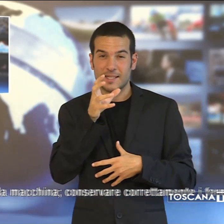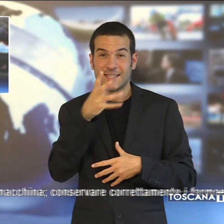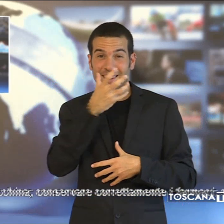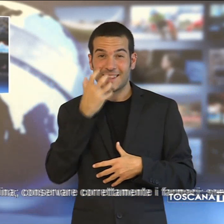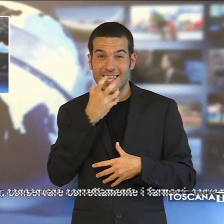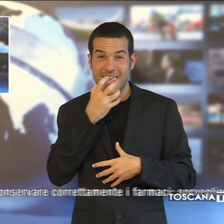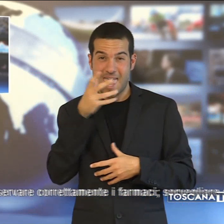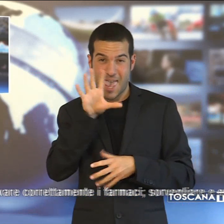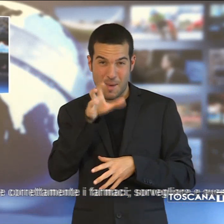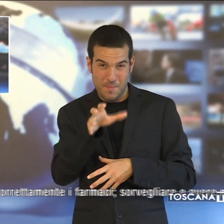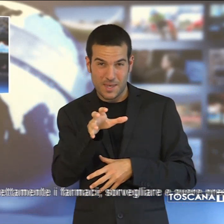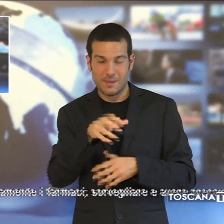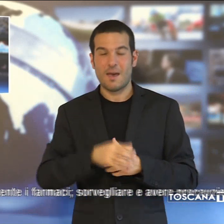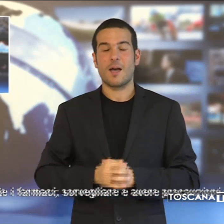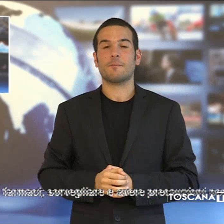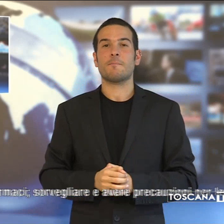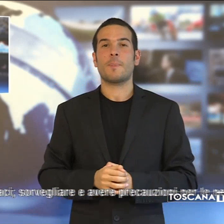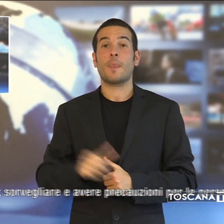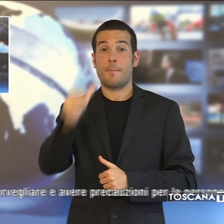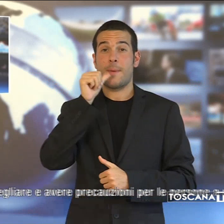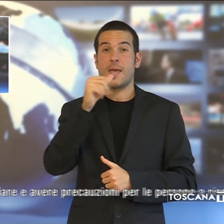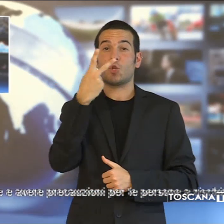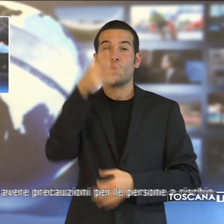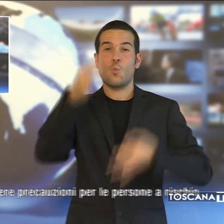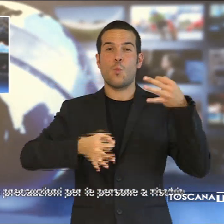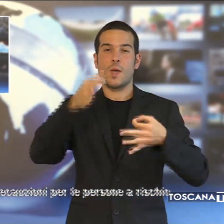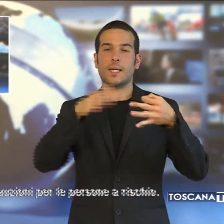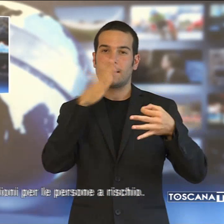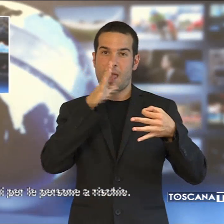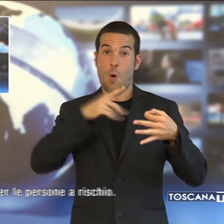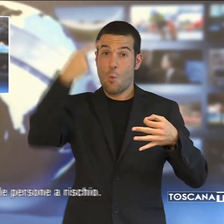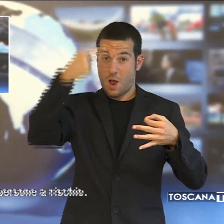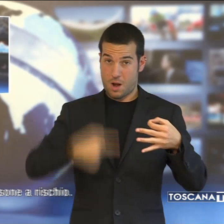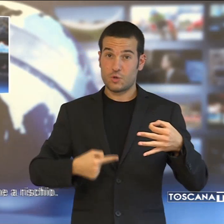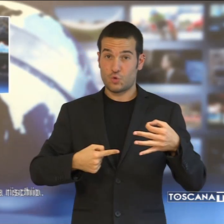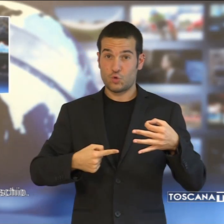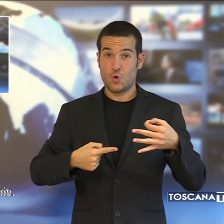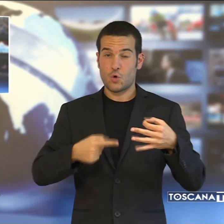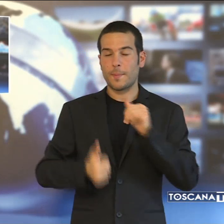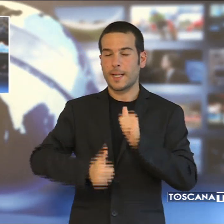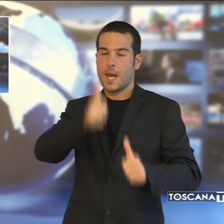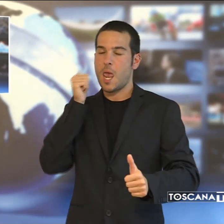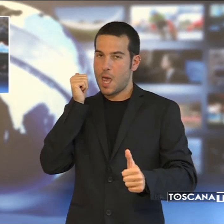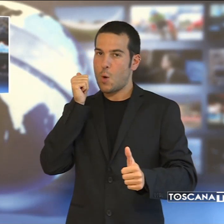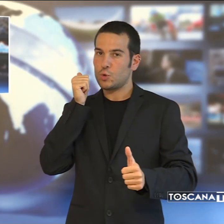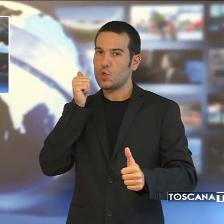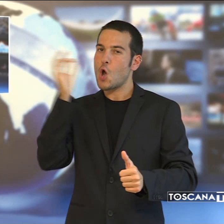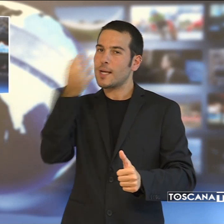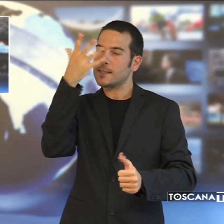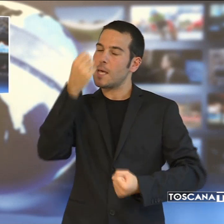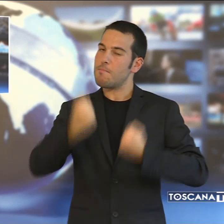fisica, bere almeno 2 litri di acqua al giorno. Adottare precauzioni se si usa la macchina,